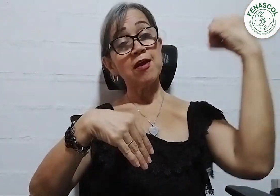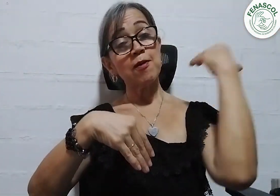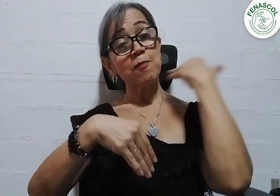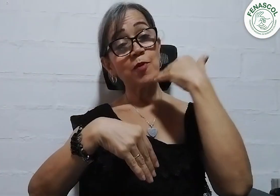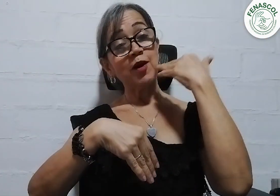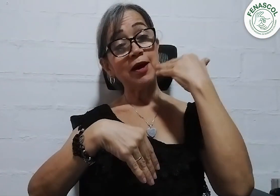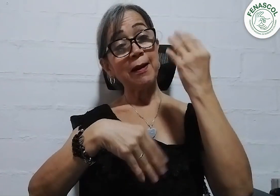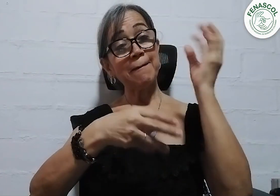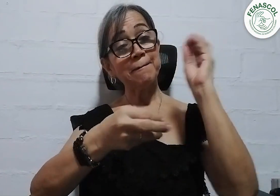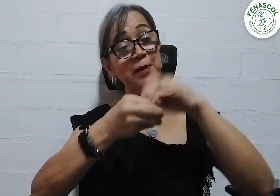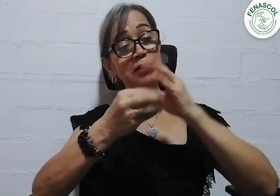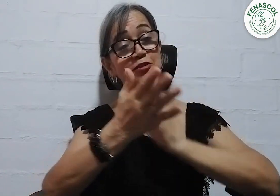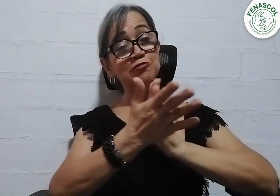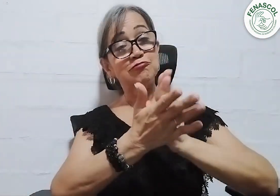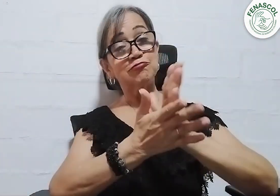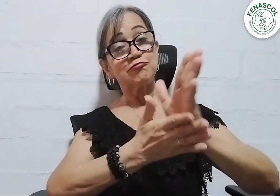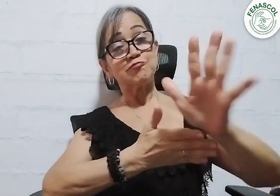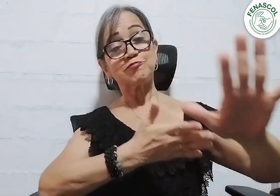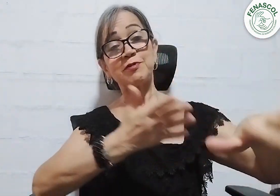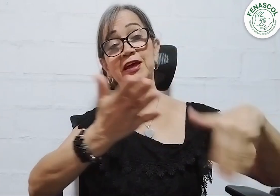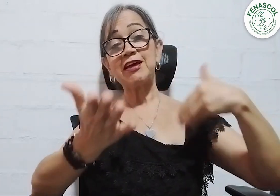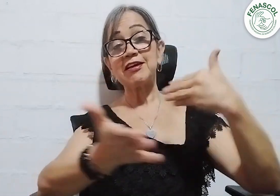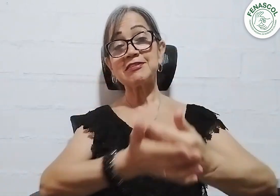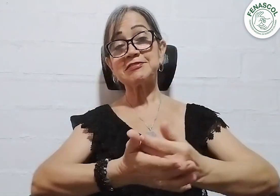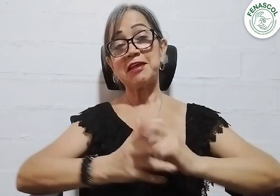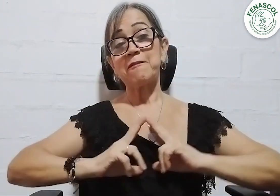mostrando y perpetuando su belleza y fortaleza.